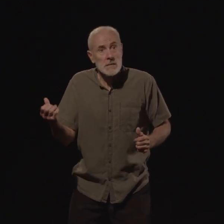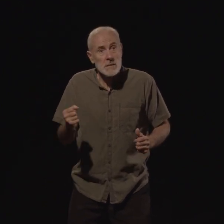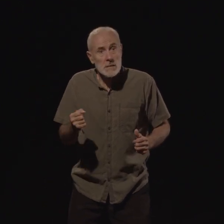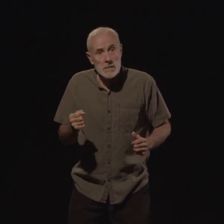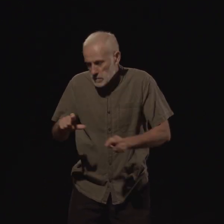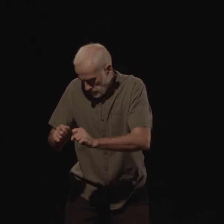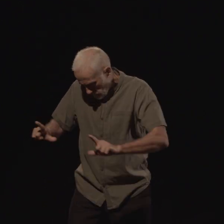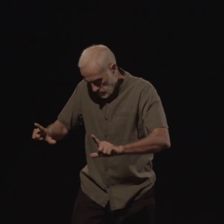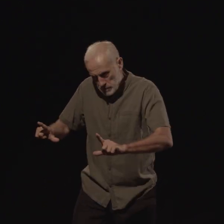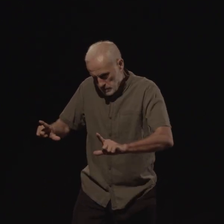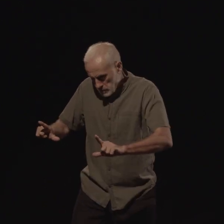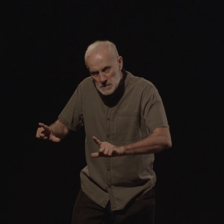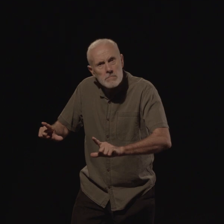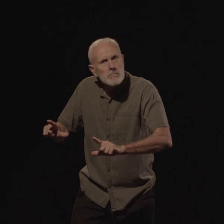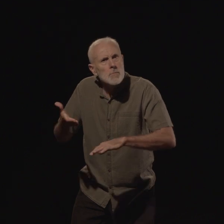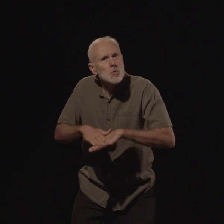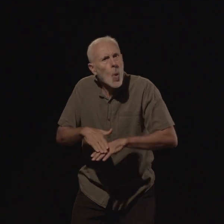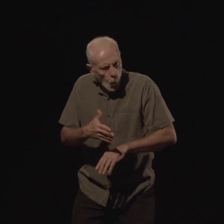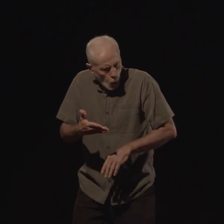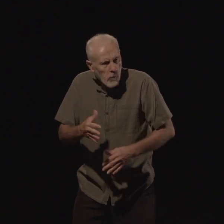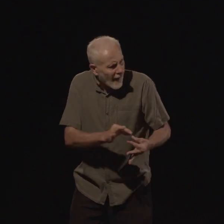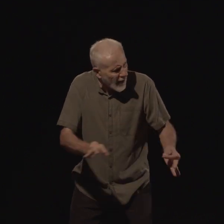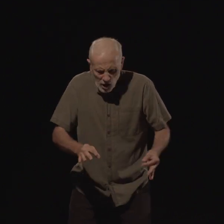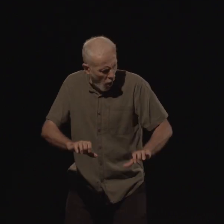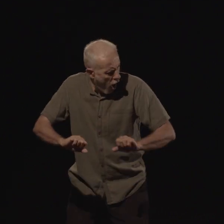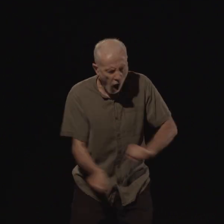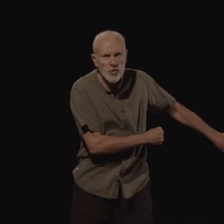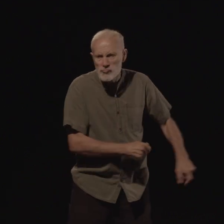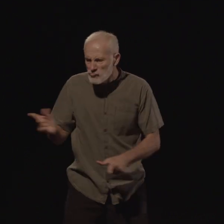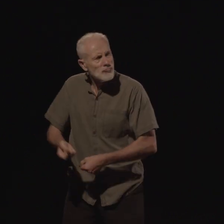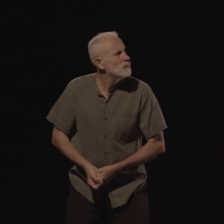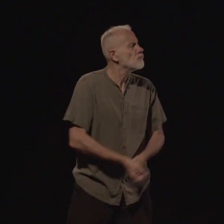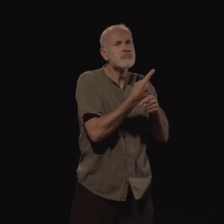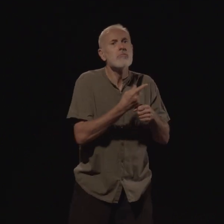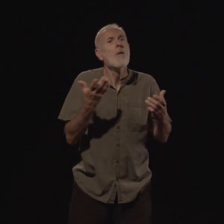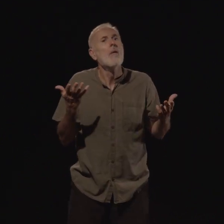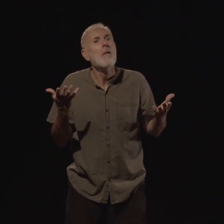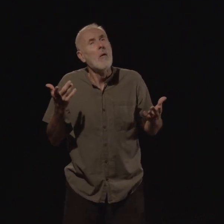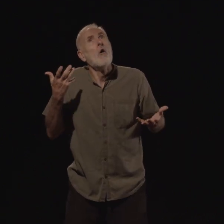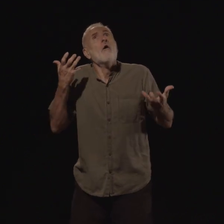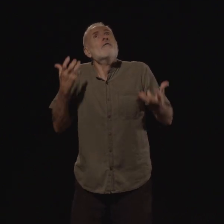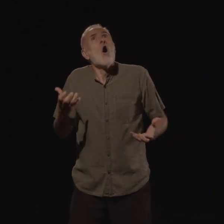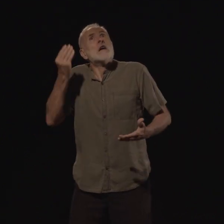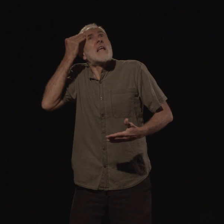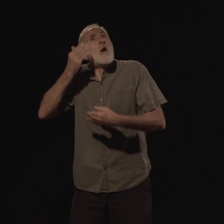Au lieu d'arracher le fil du téléphone, ce qu'il aurait dû faire, puisqu'il ne voulait plus rien savoir, il décrocha et dit son nom.